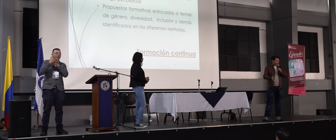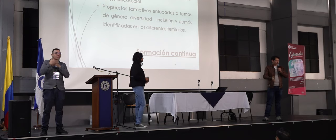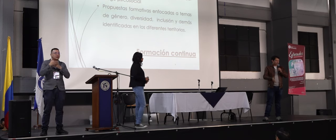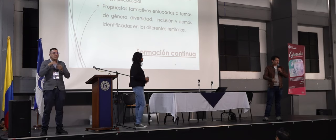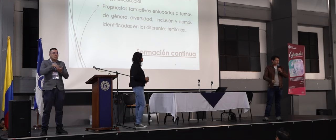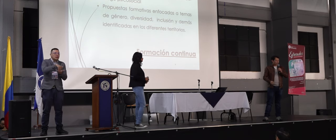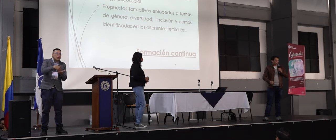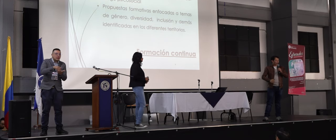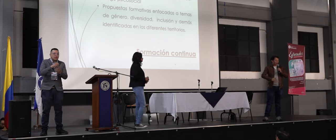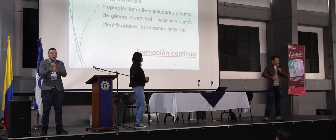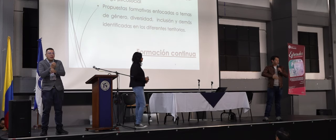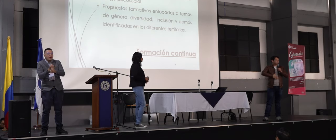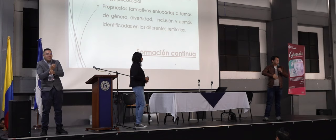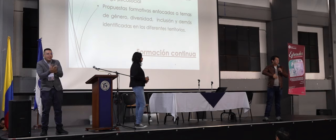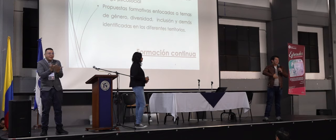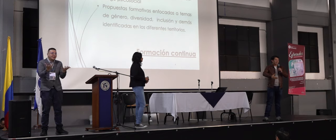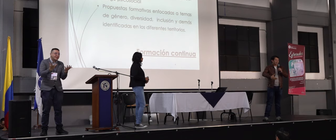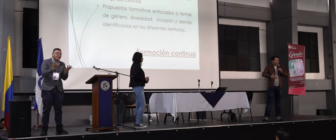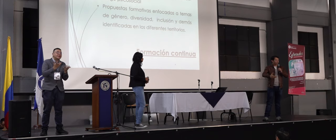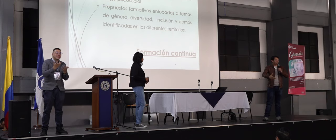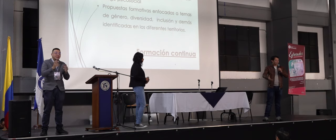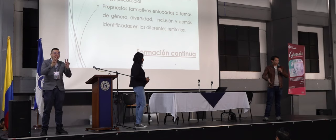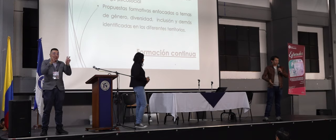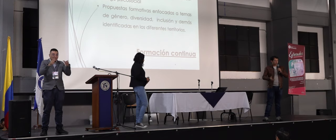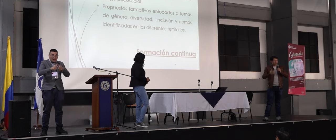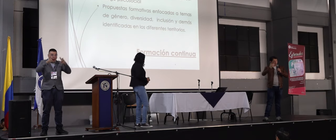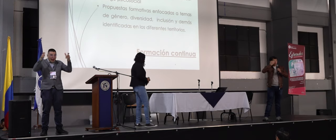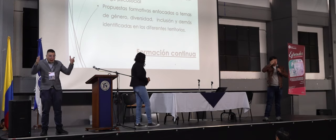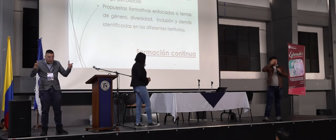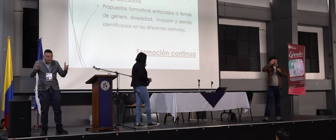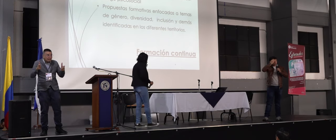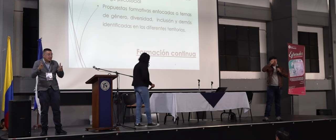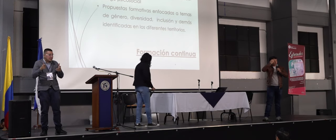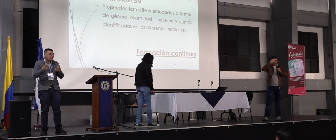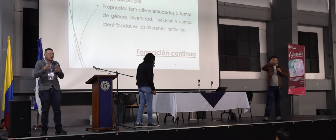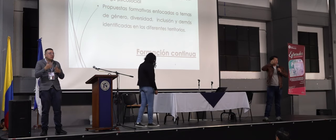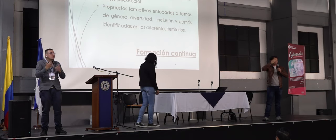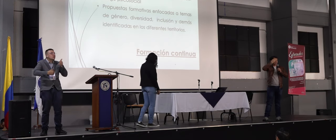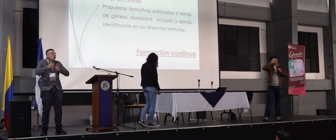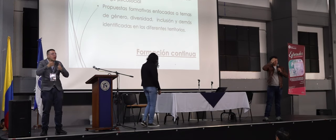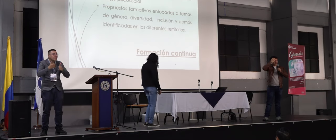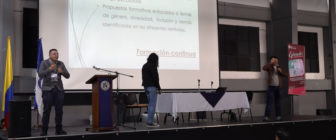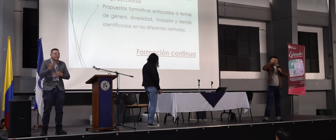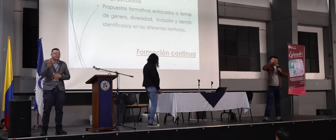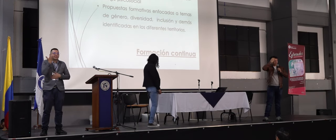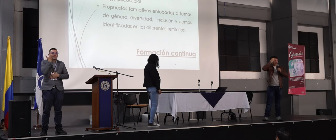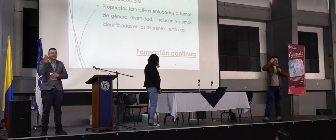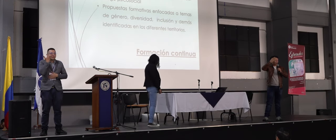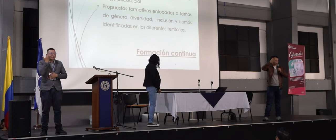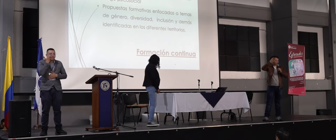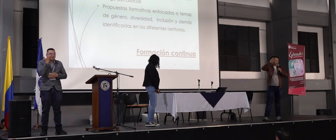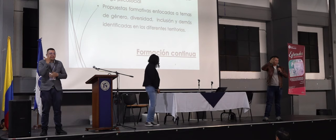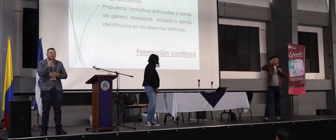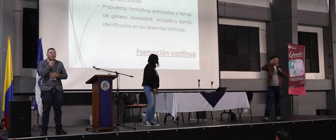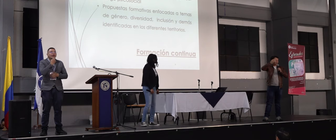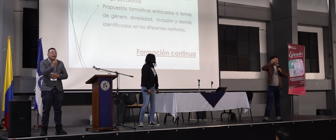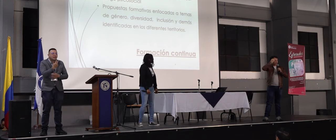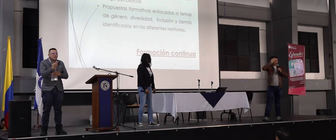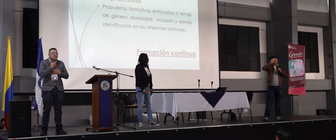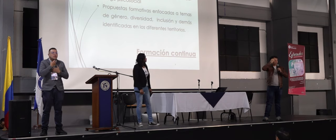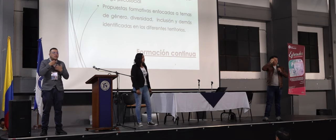laboral. Una cosa en la que la mayoría de nosotros incurrimos es en enfermedades de la voz.